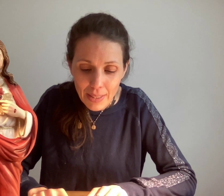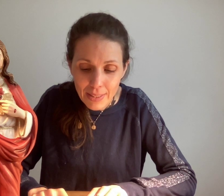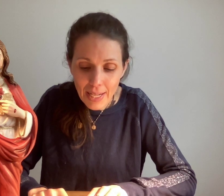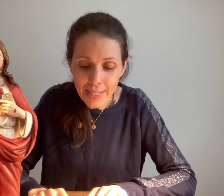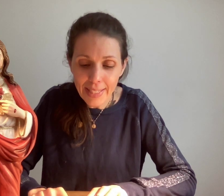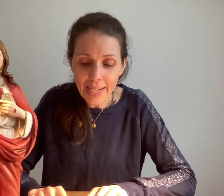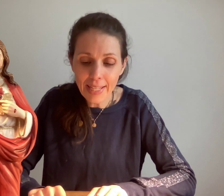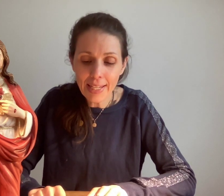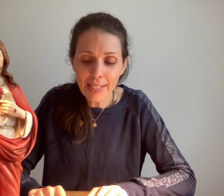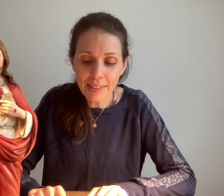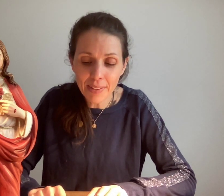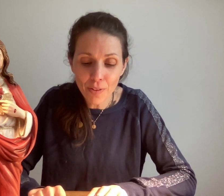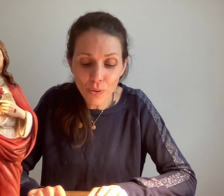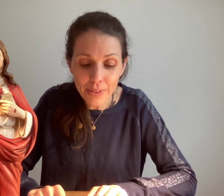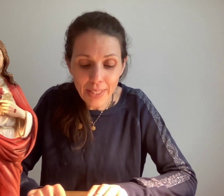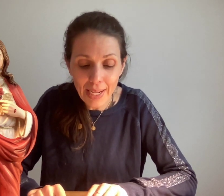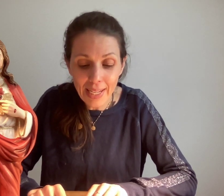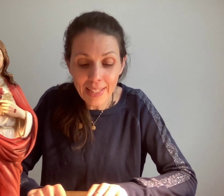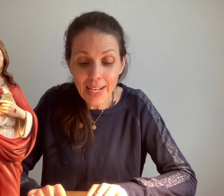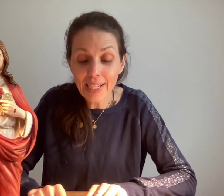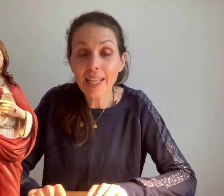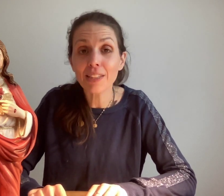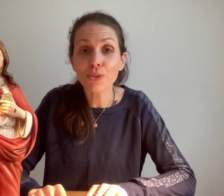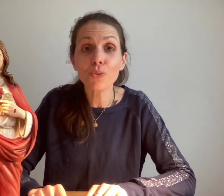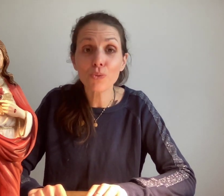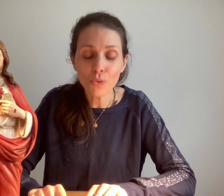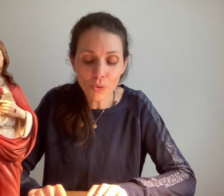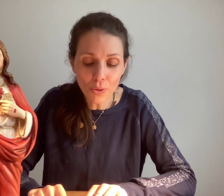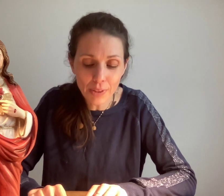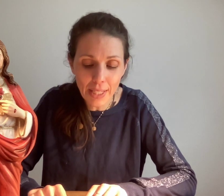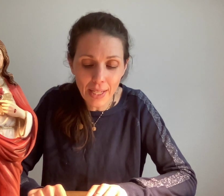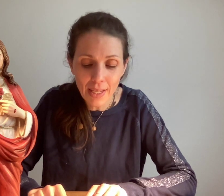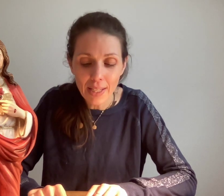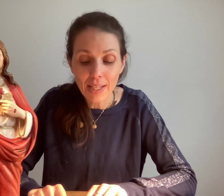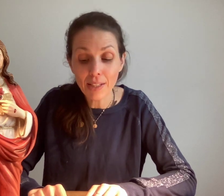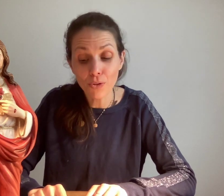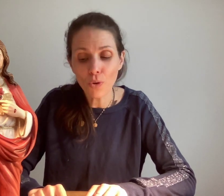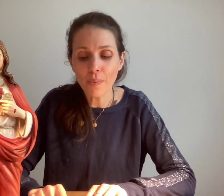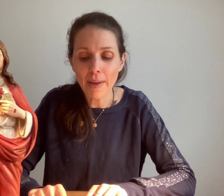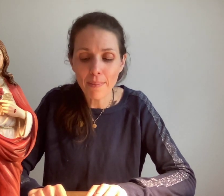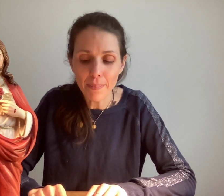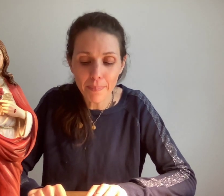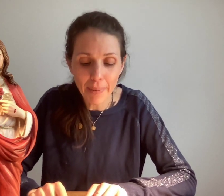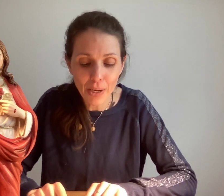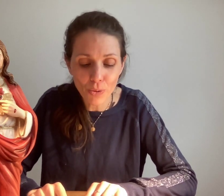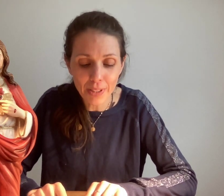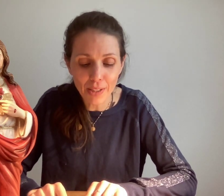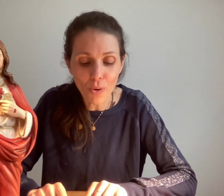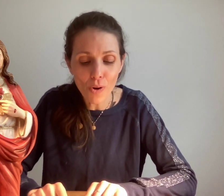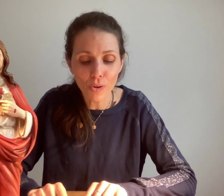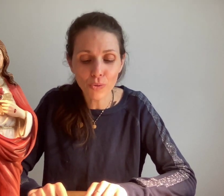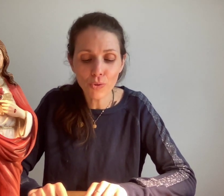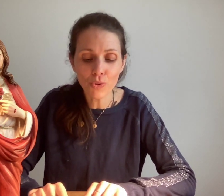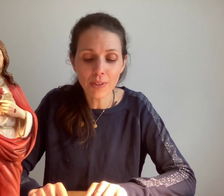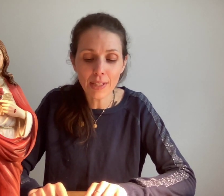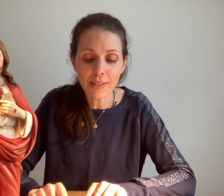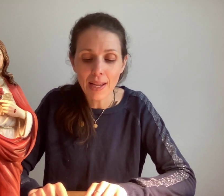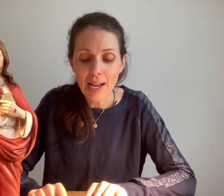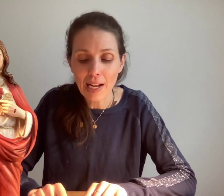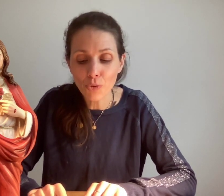Celle qui a gagné la divine volonté a gagné la création tout entière et Dieu lui-même. Par conséquent, en toute justice, elle